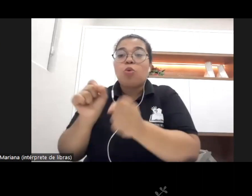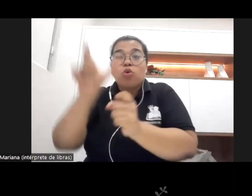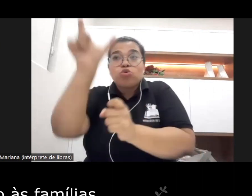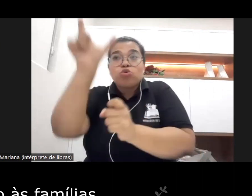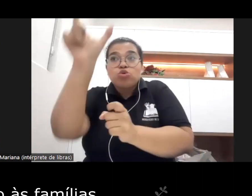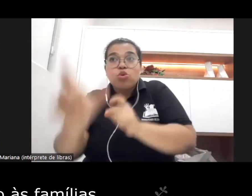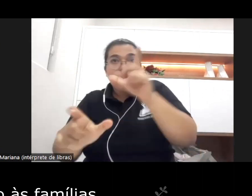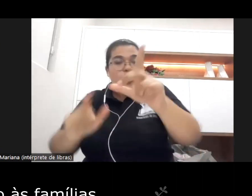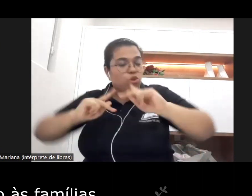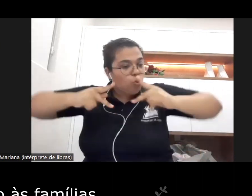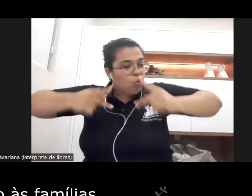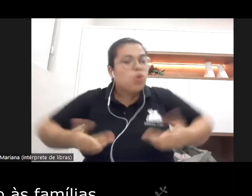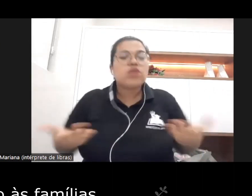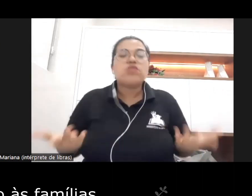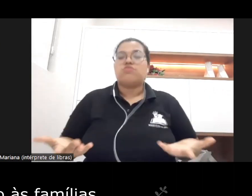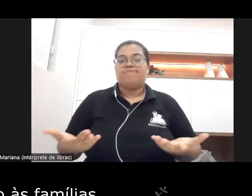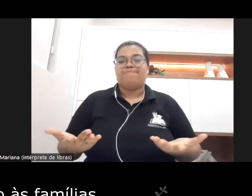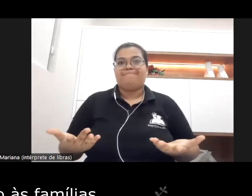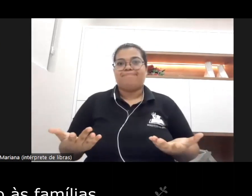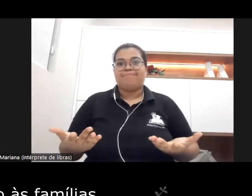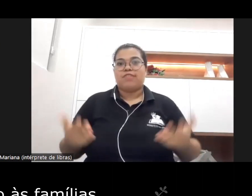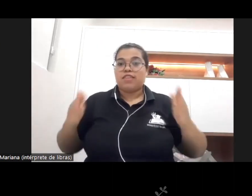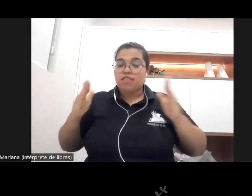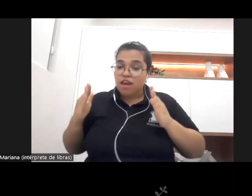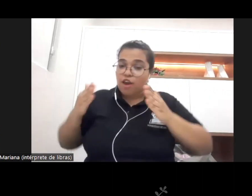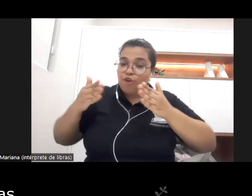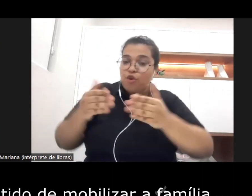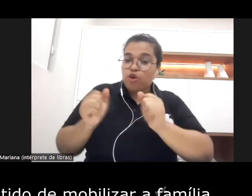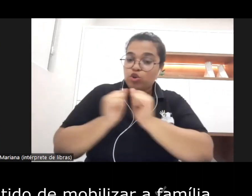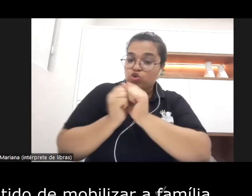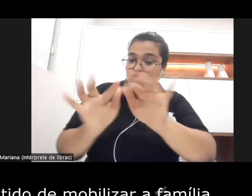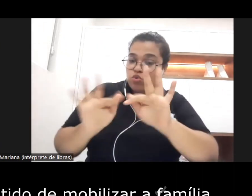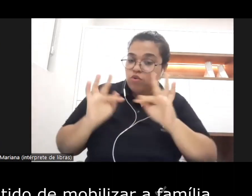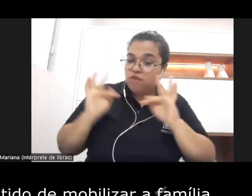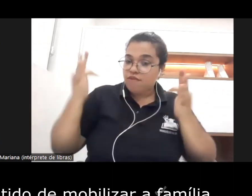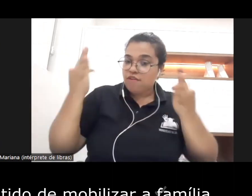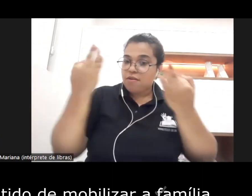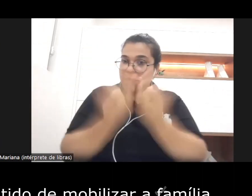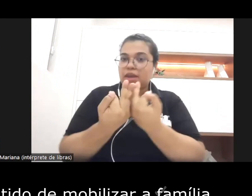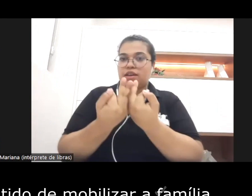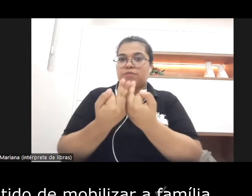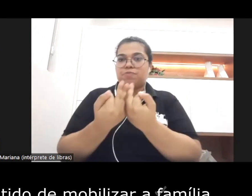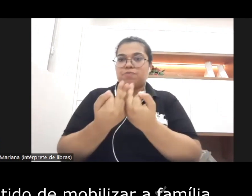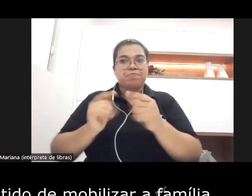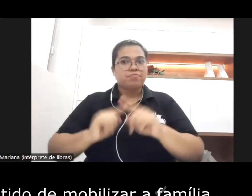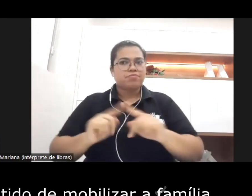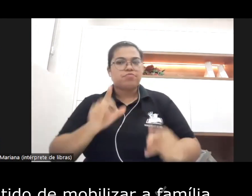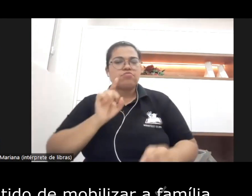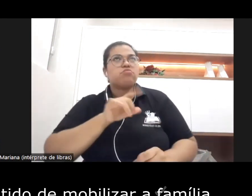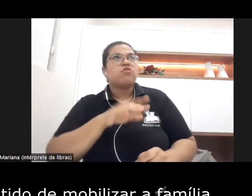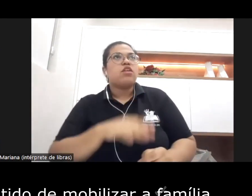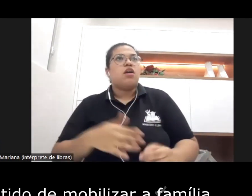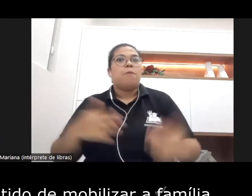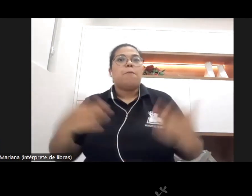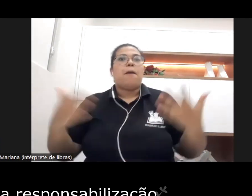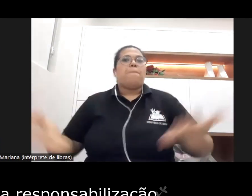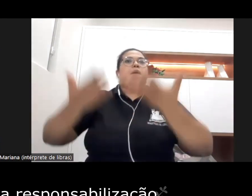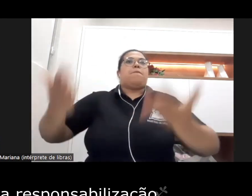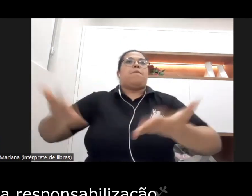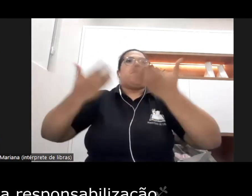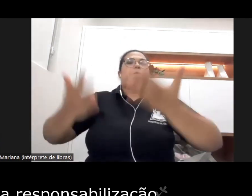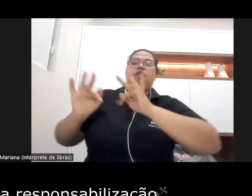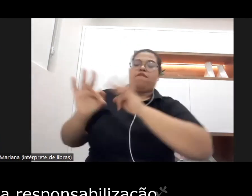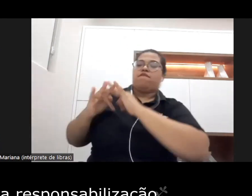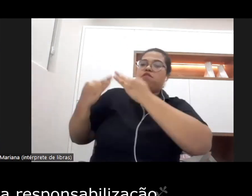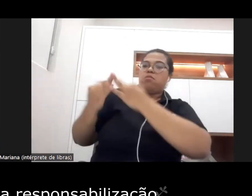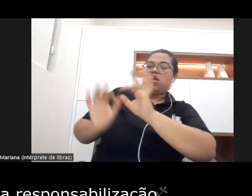a atuação junto às famílias mas não é simplesmente no sentido de mobilizar a família na